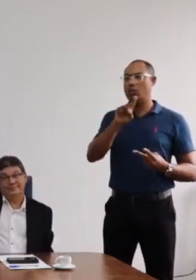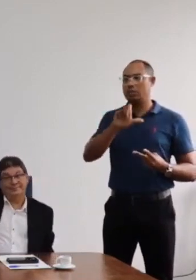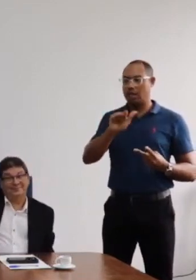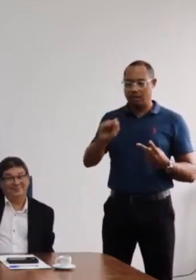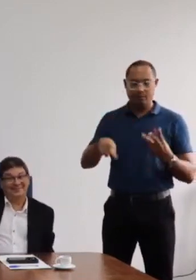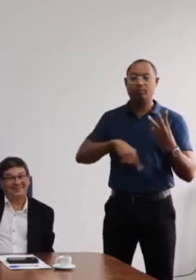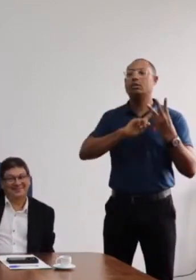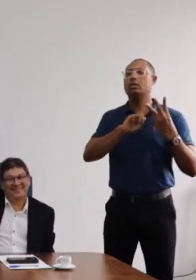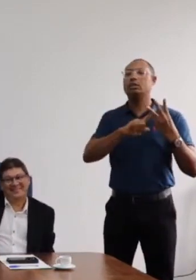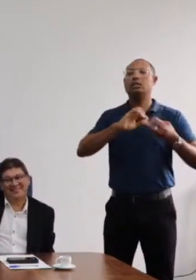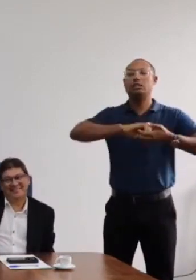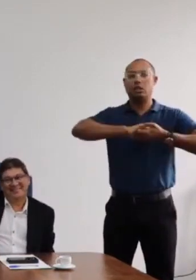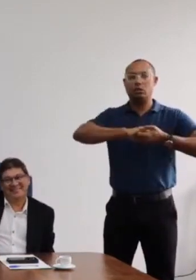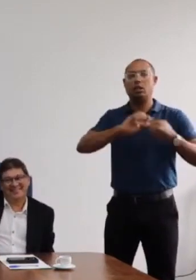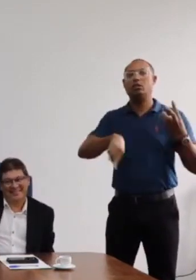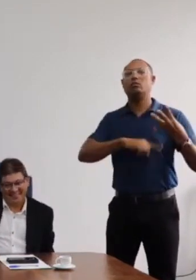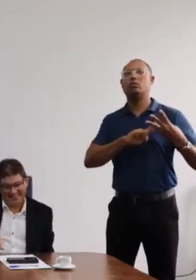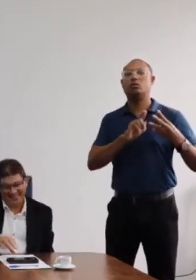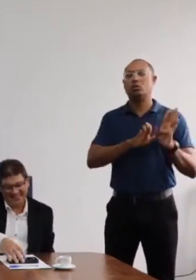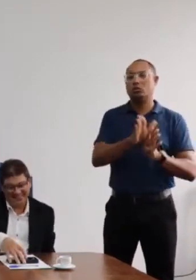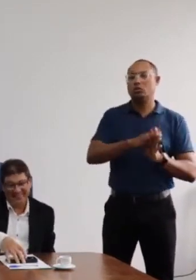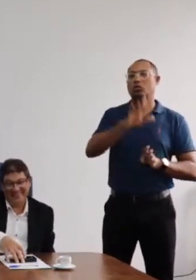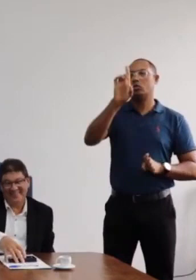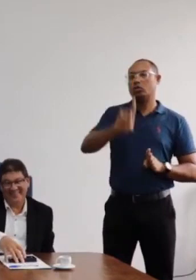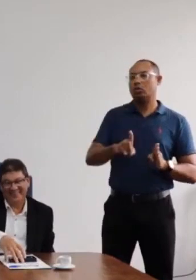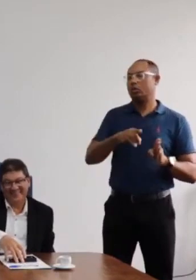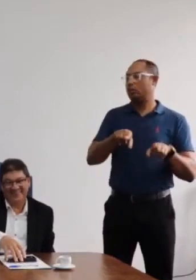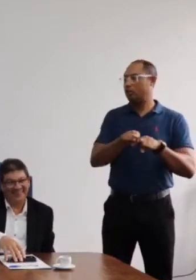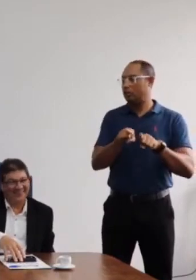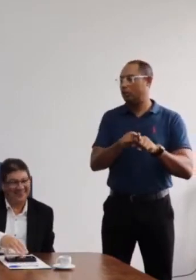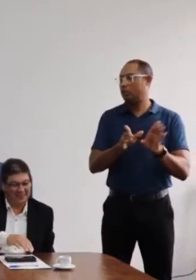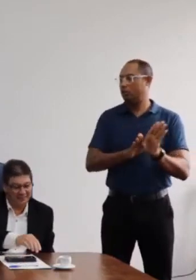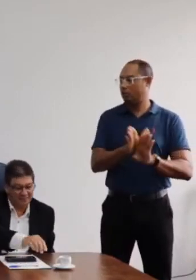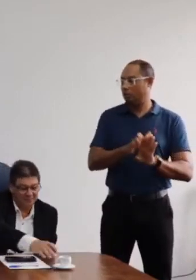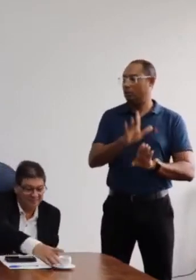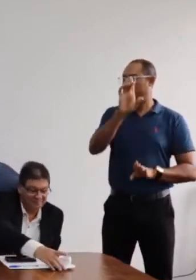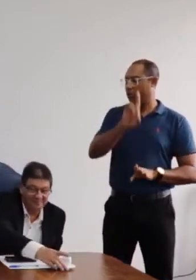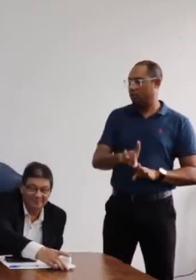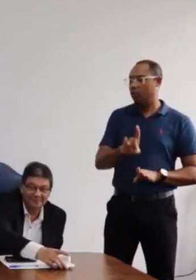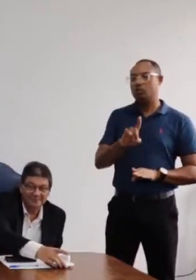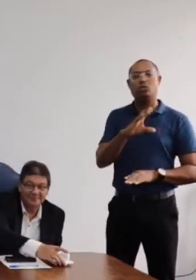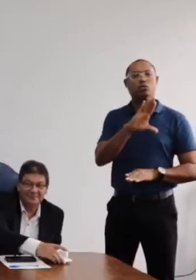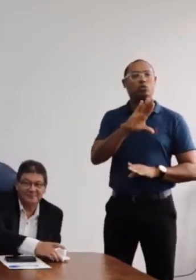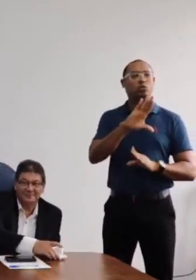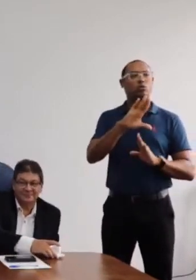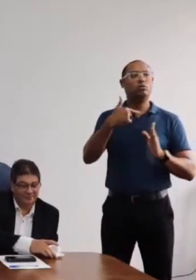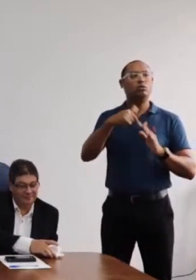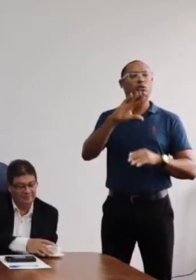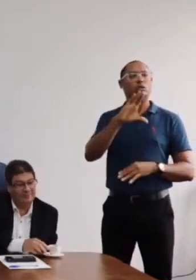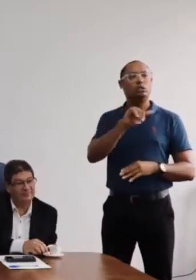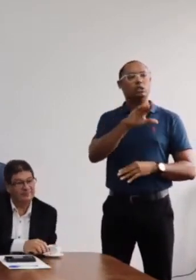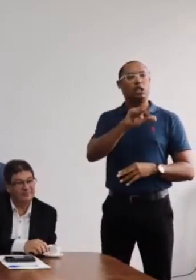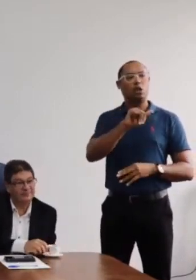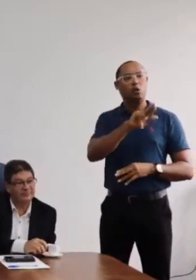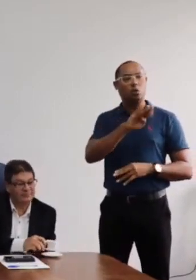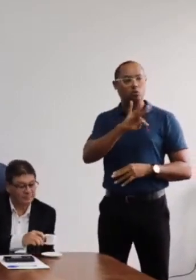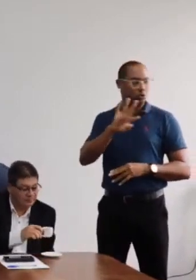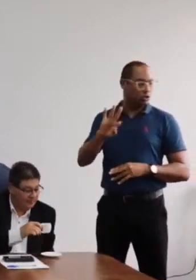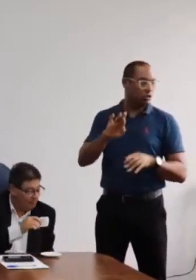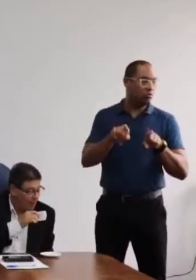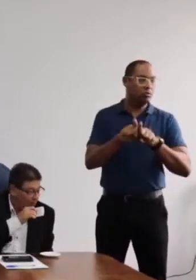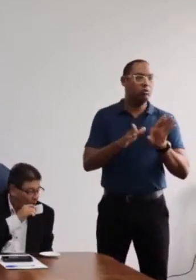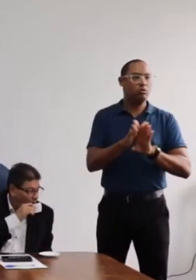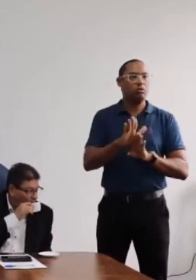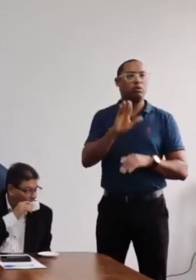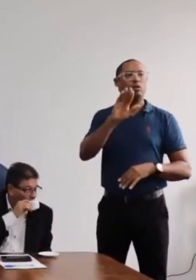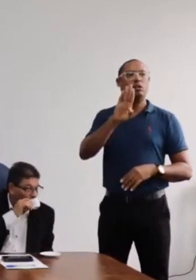Saudar o conselheiro diretor do SECUT, professor Danilo Barata, o conselheiro